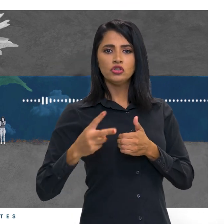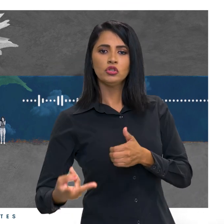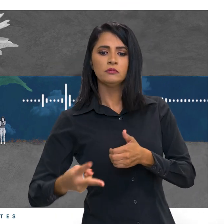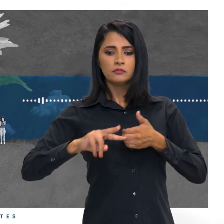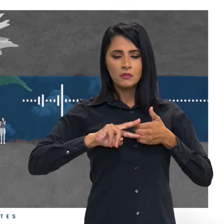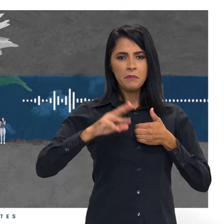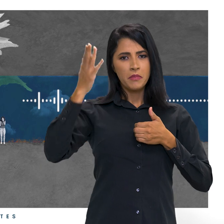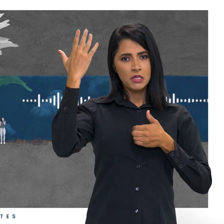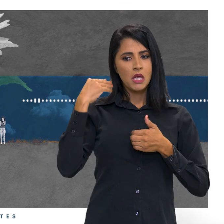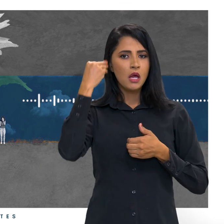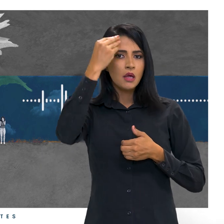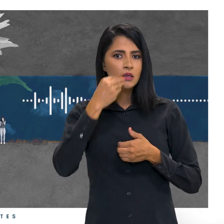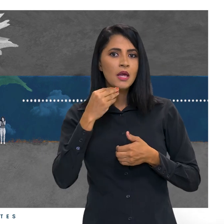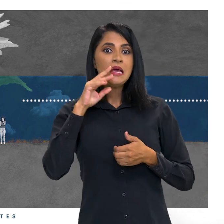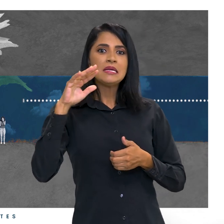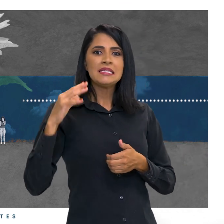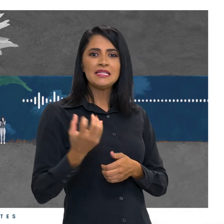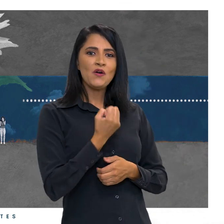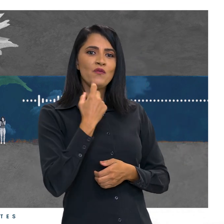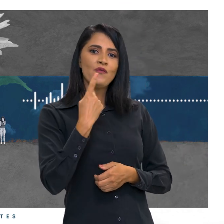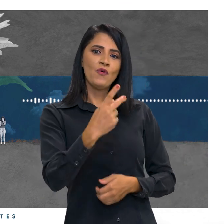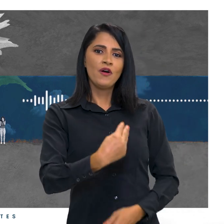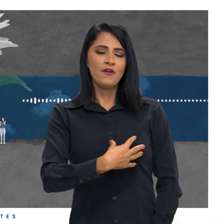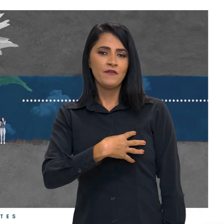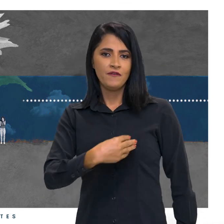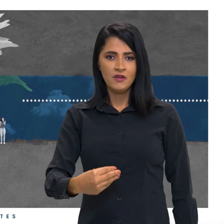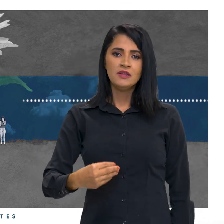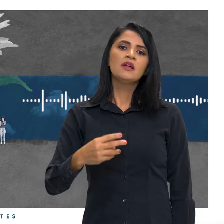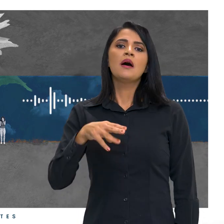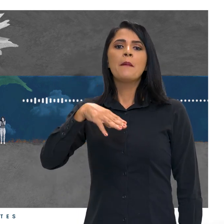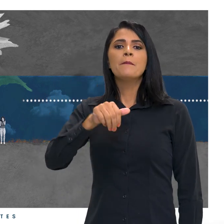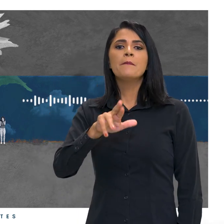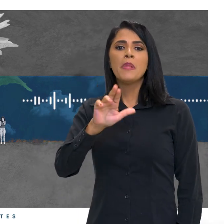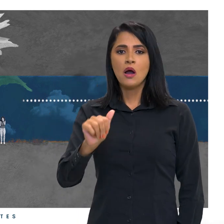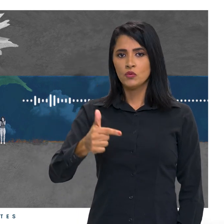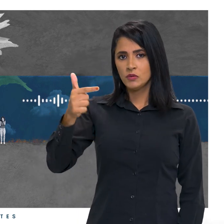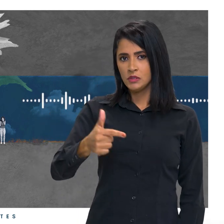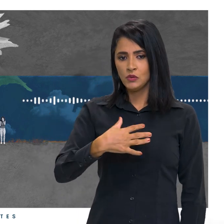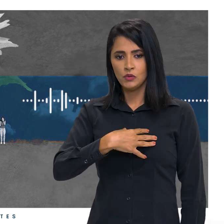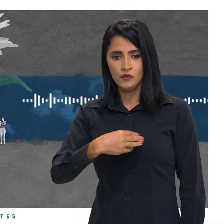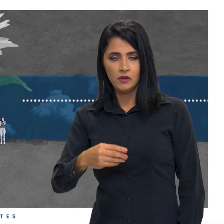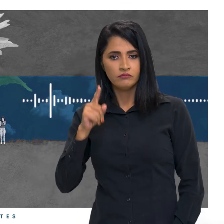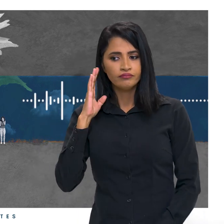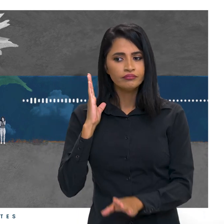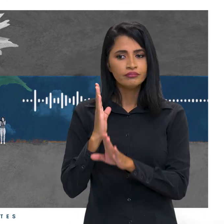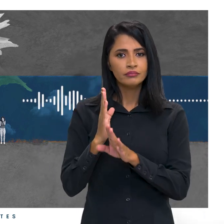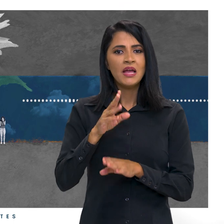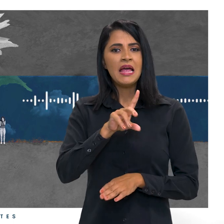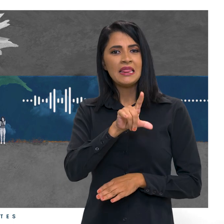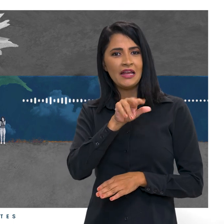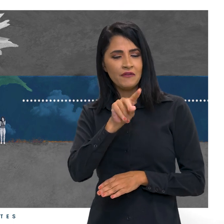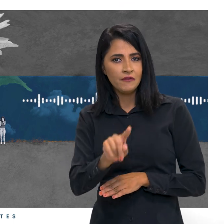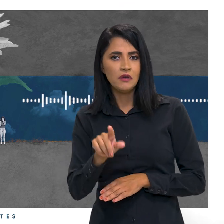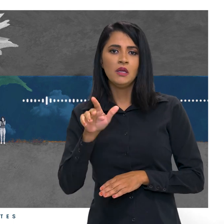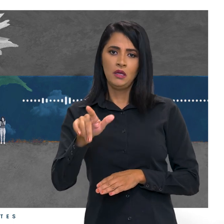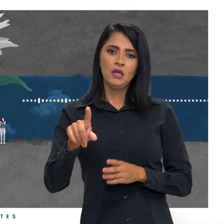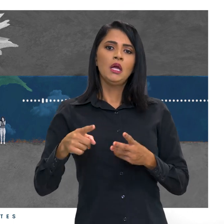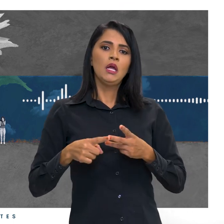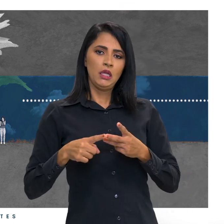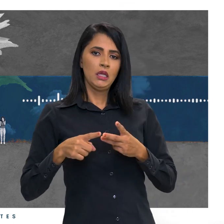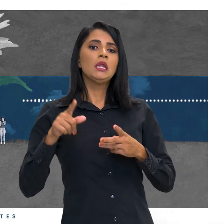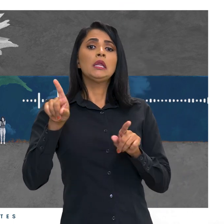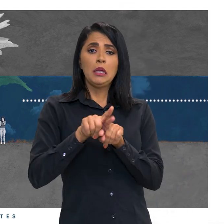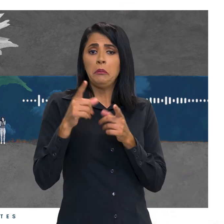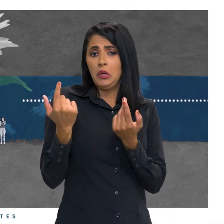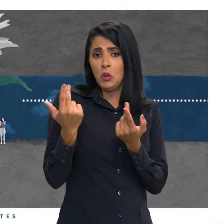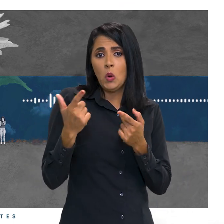e que salvou a vida de Marcos Vinícius, seu segundo filho. Aí, quando descobriu que Davi e caçulinha também tinham muco, a técnica